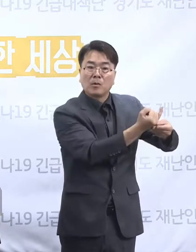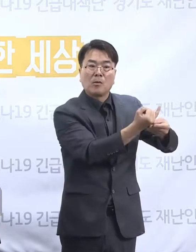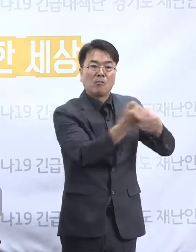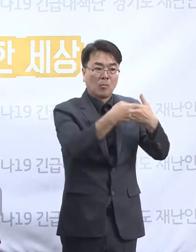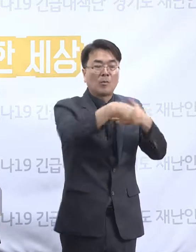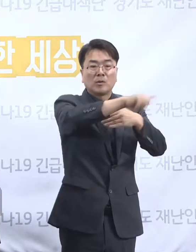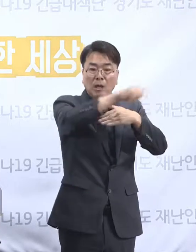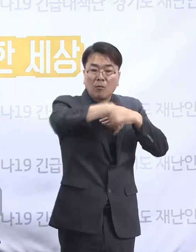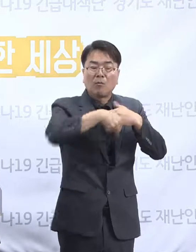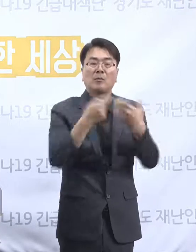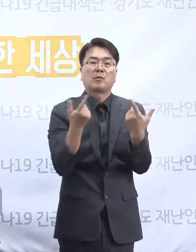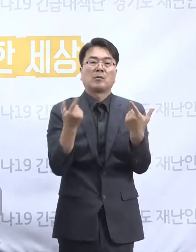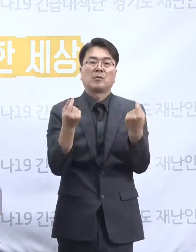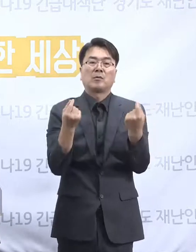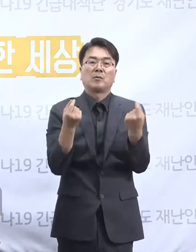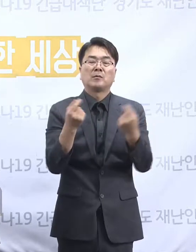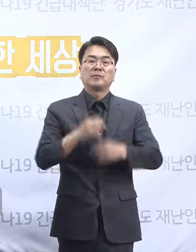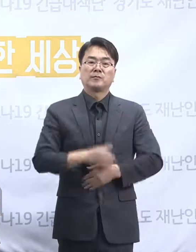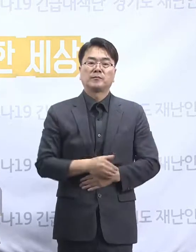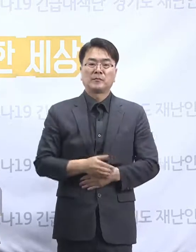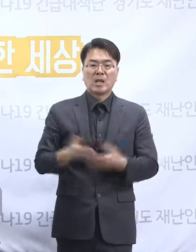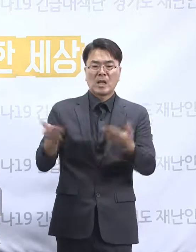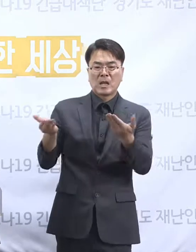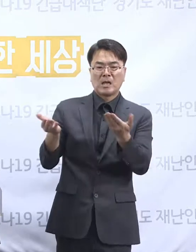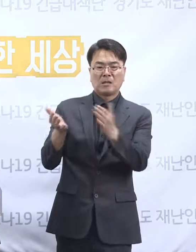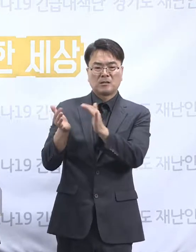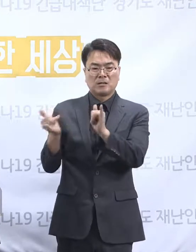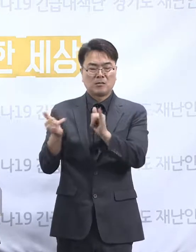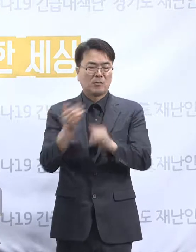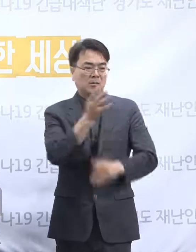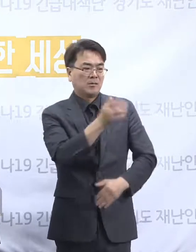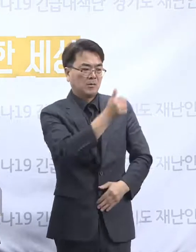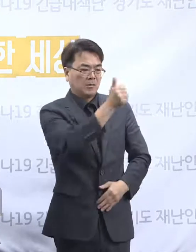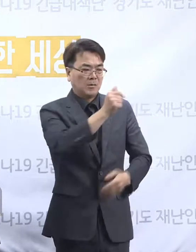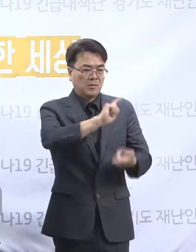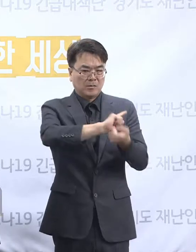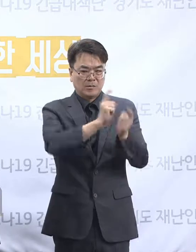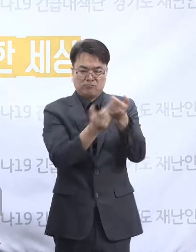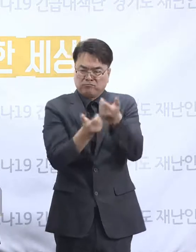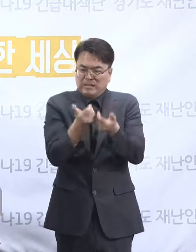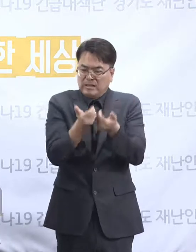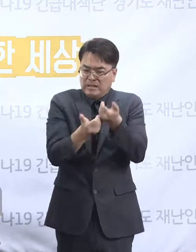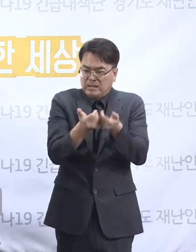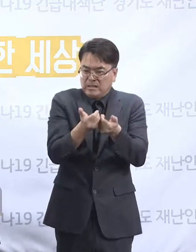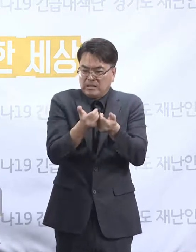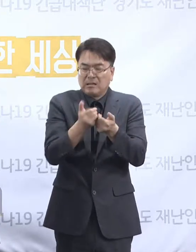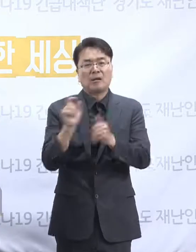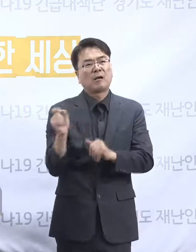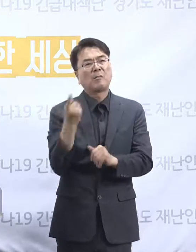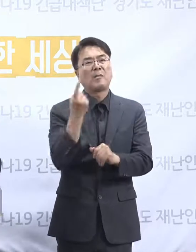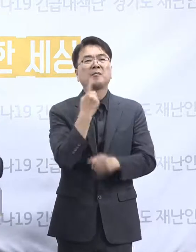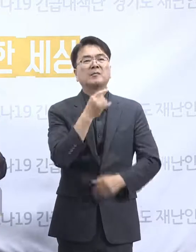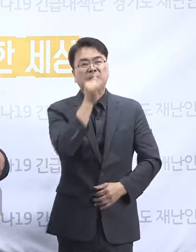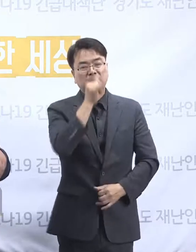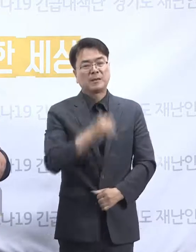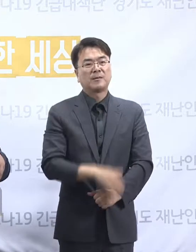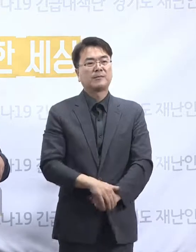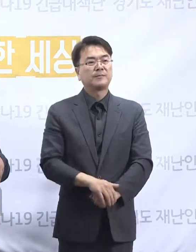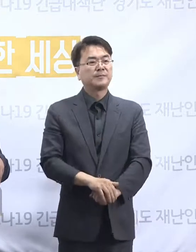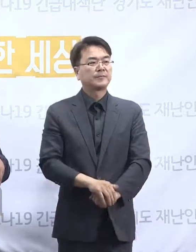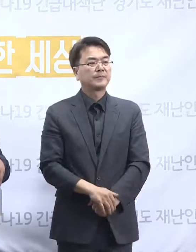것들이 직원들과의 관계에서 굉장히 심각한 갈등을 야기시켰던 그런 부분이기도 합니다. 여기에 대해서 혹시